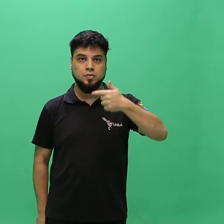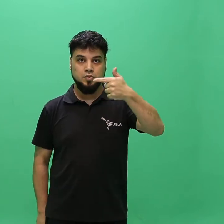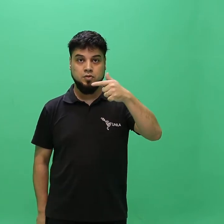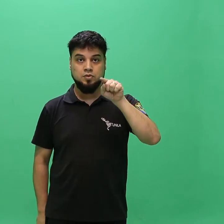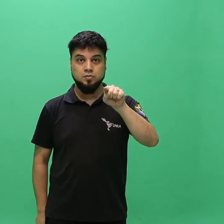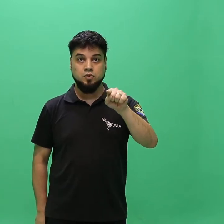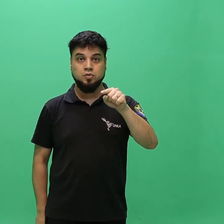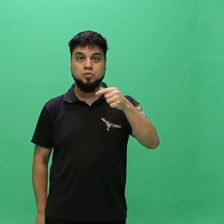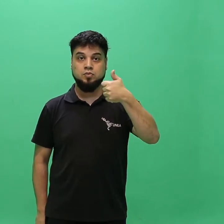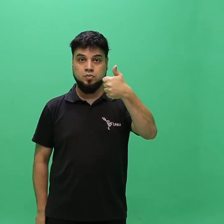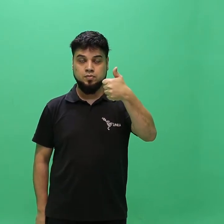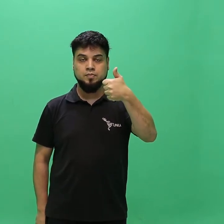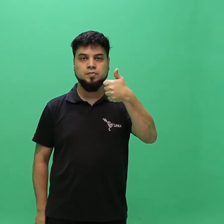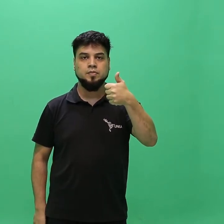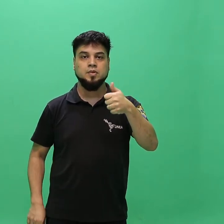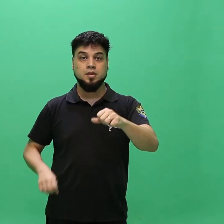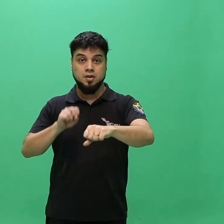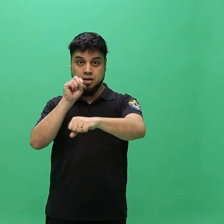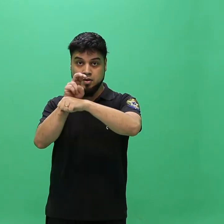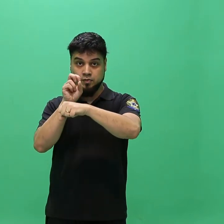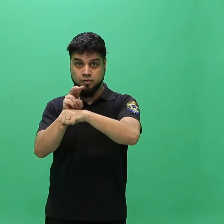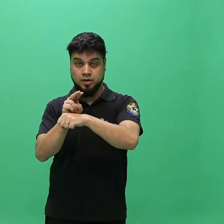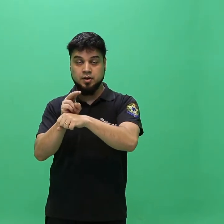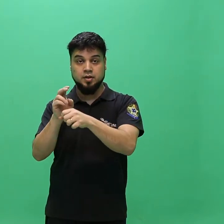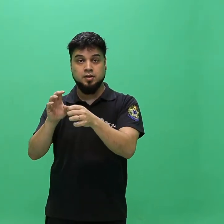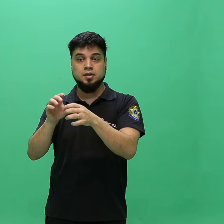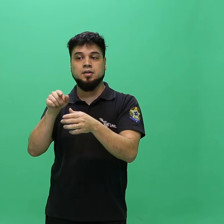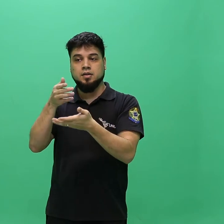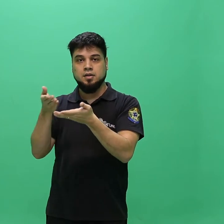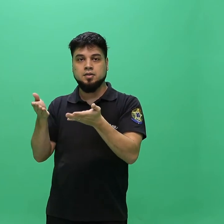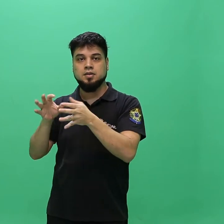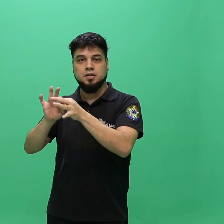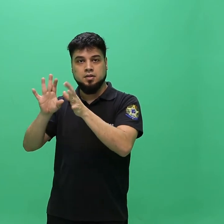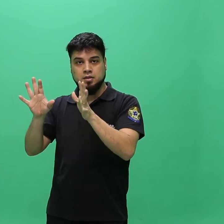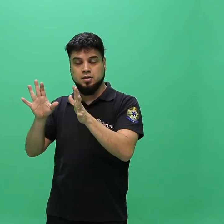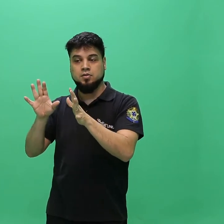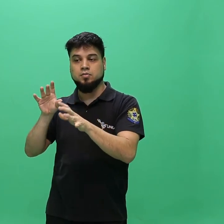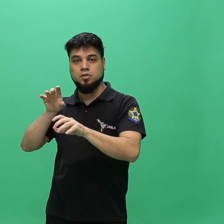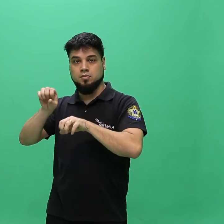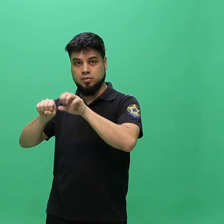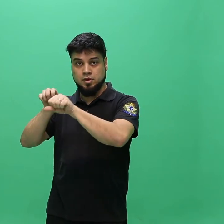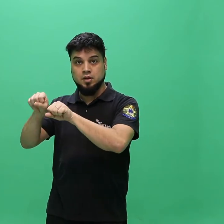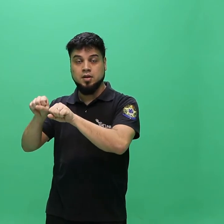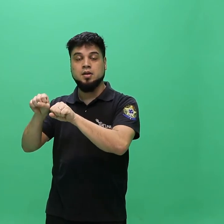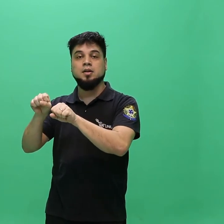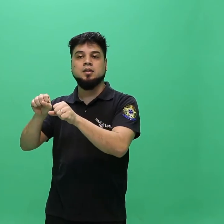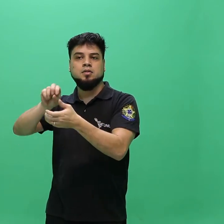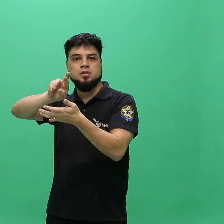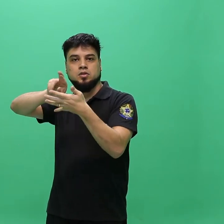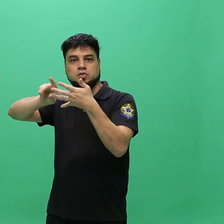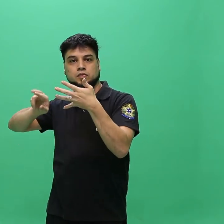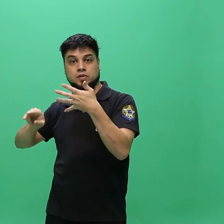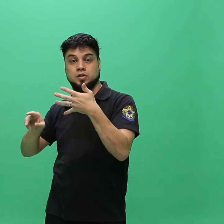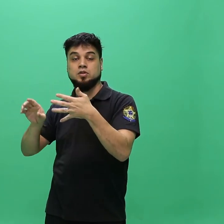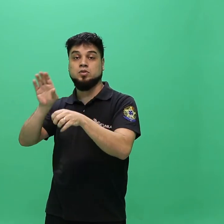As vagas ofertadas para a ocupação diferenciam-se por curso e estão